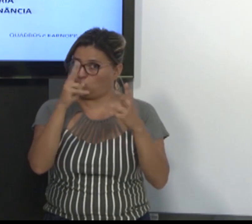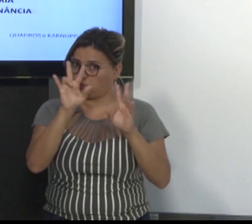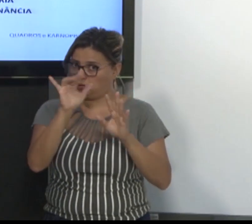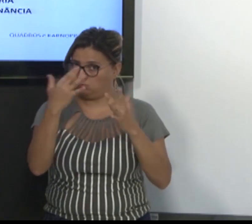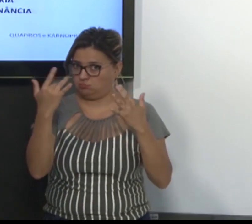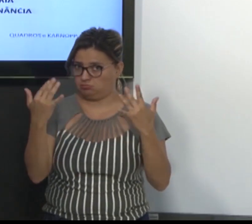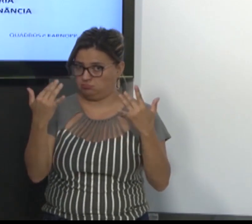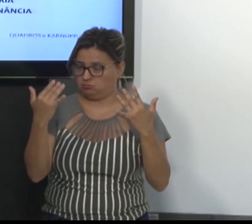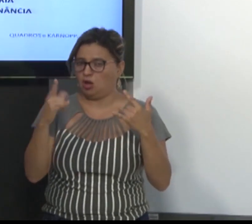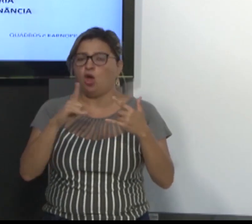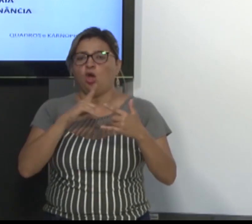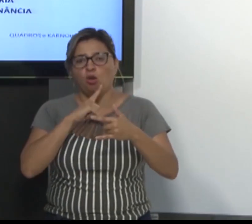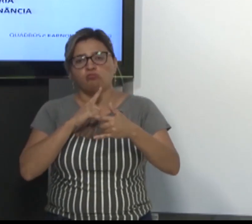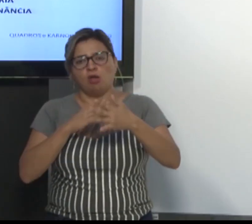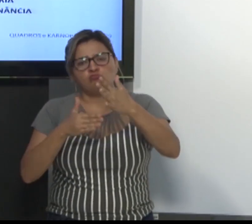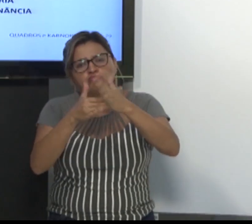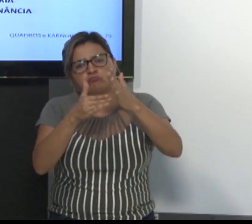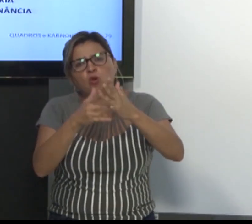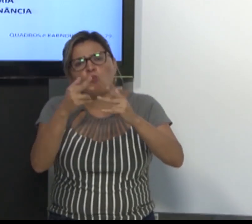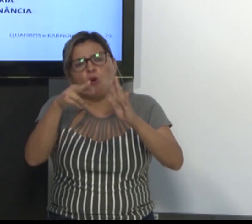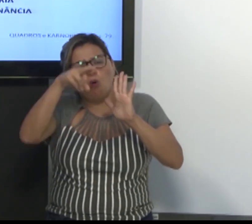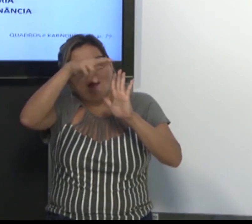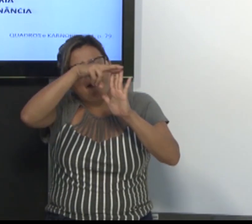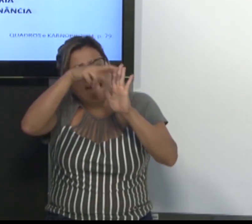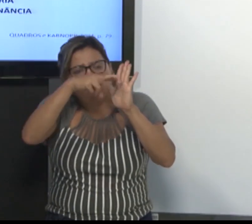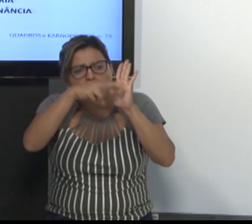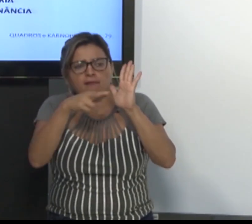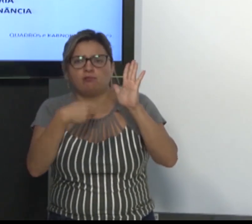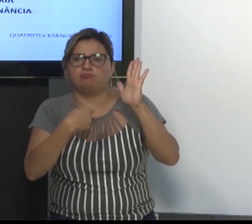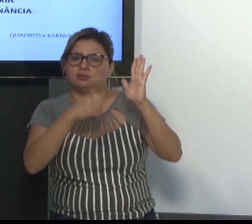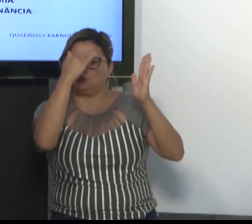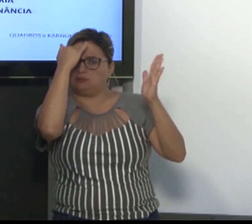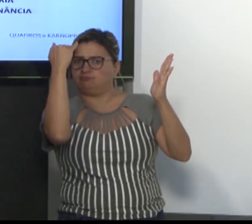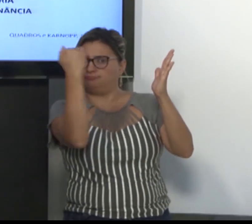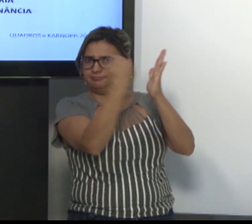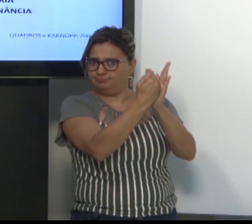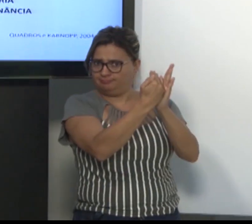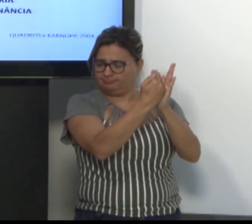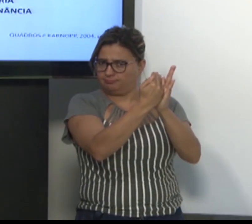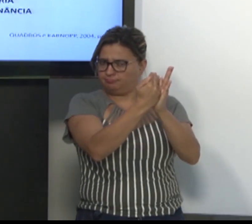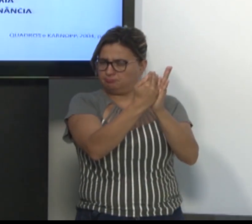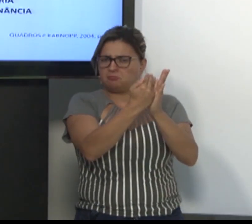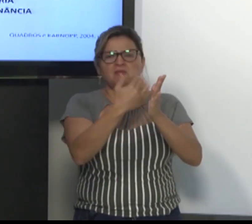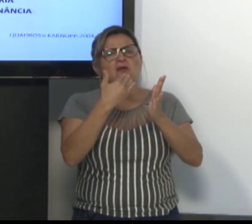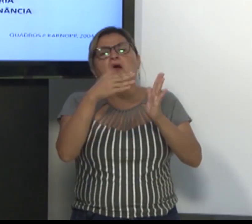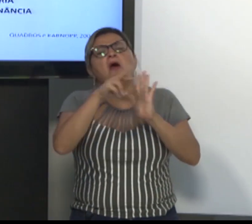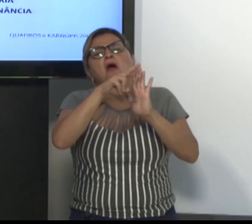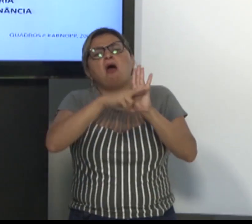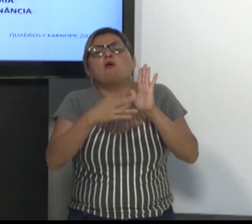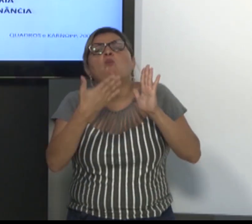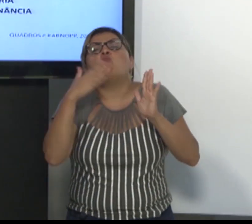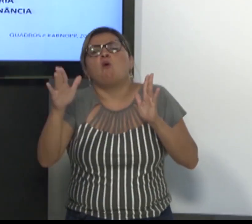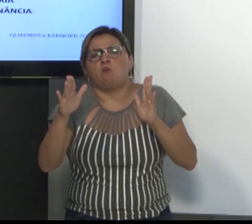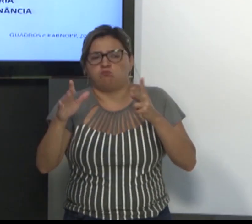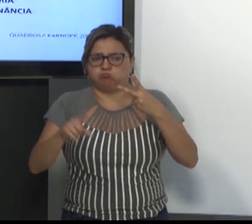Quais são as regras que devem ser obedecidas? São duas, a condição de